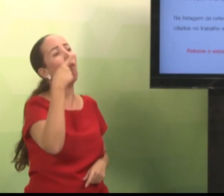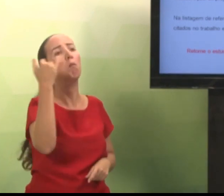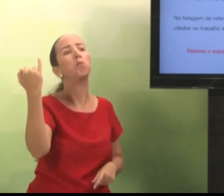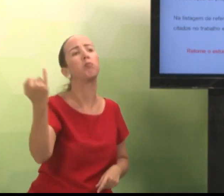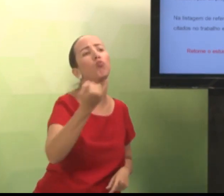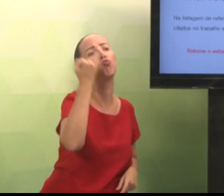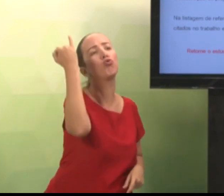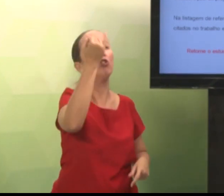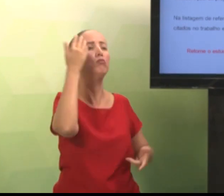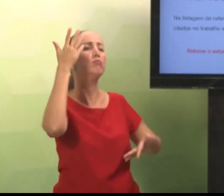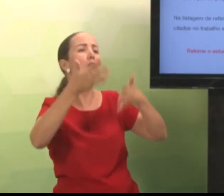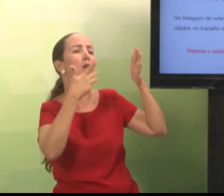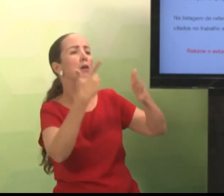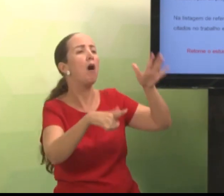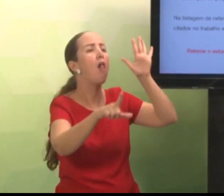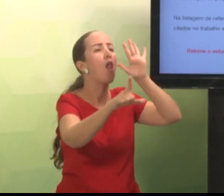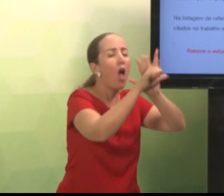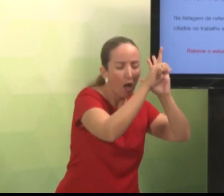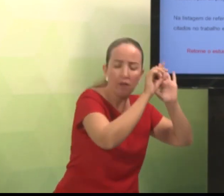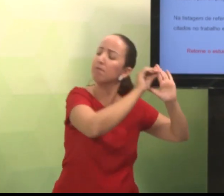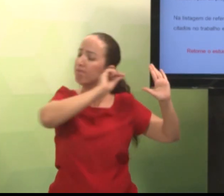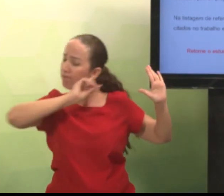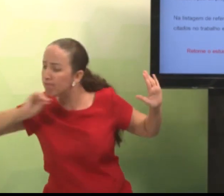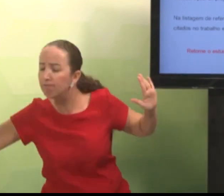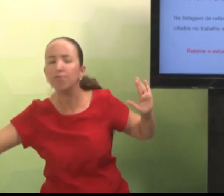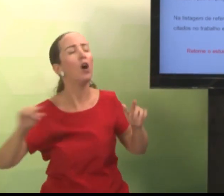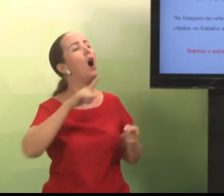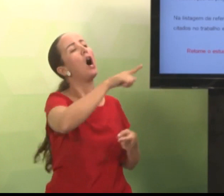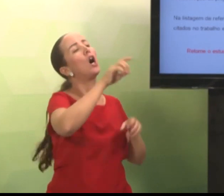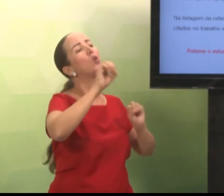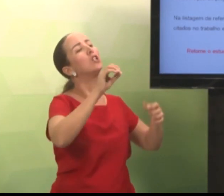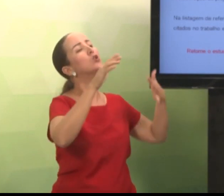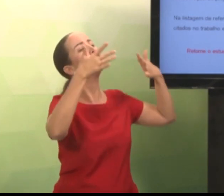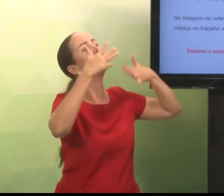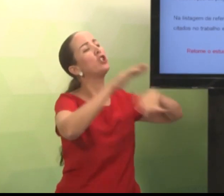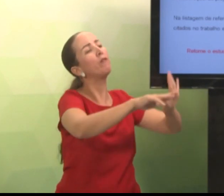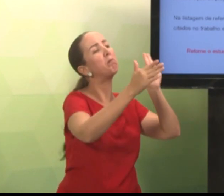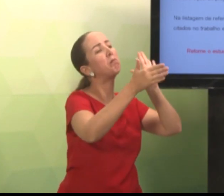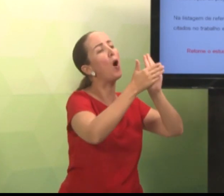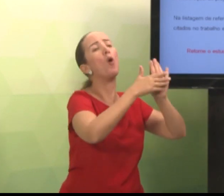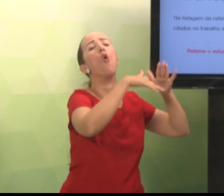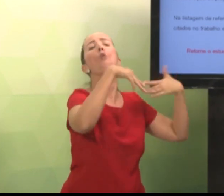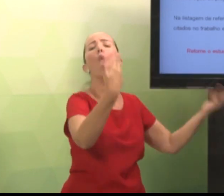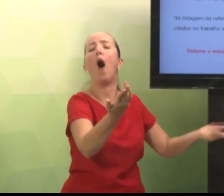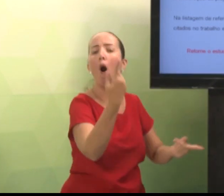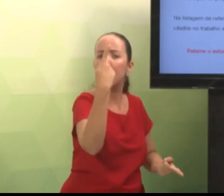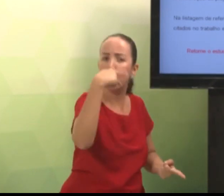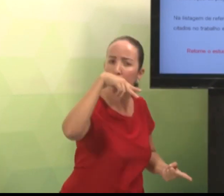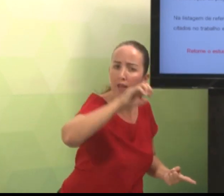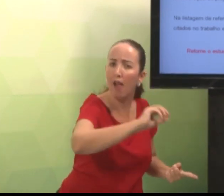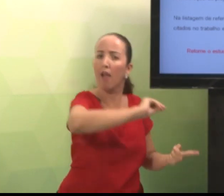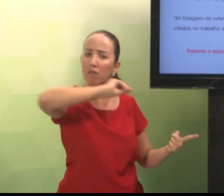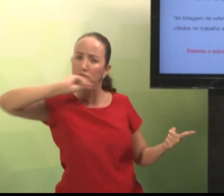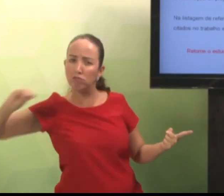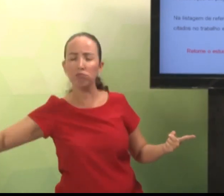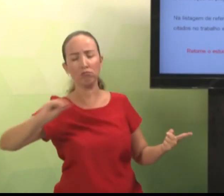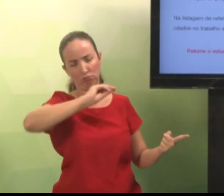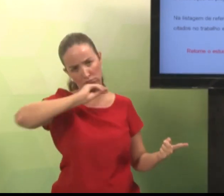todos os autores e materiais que vocês utilizarem. Então, se utilizou uma legislação, coloque na referência. Uma